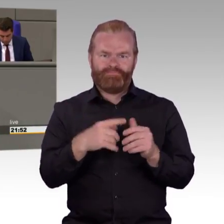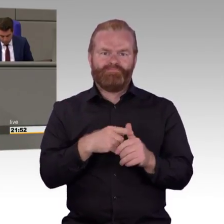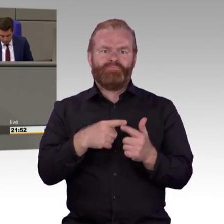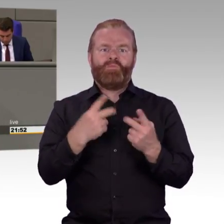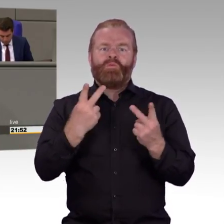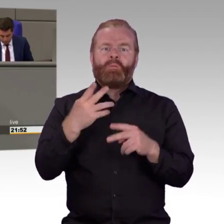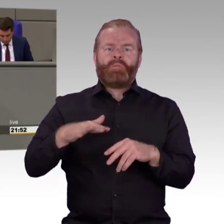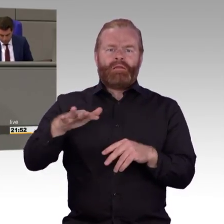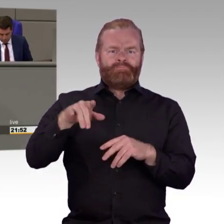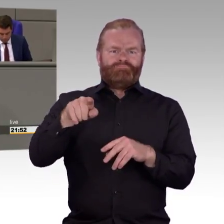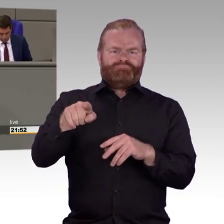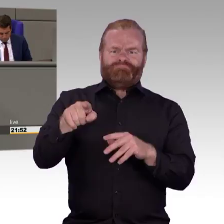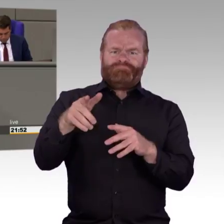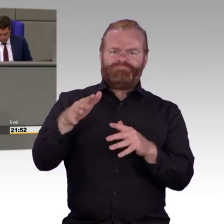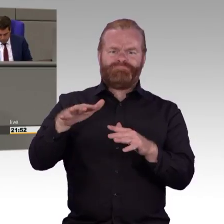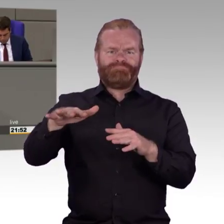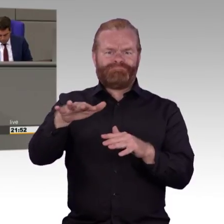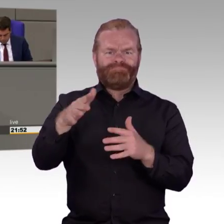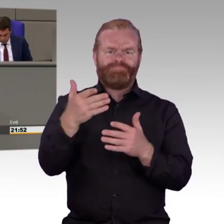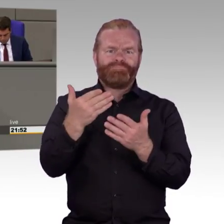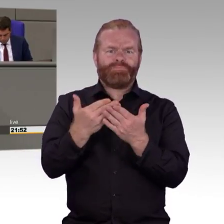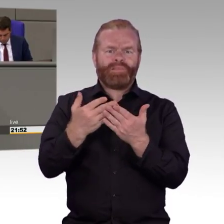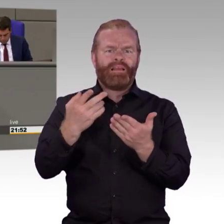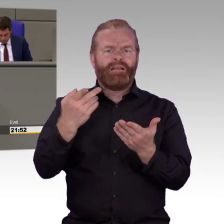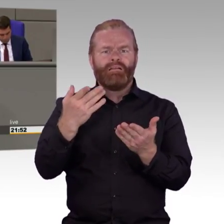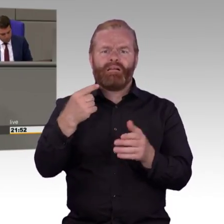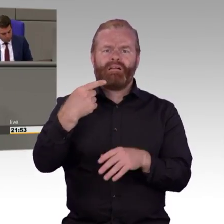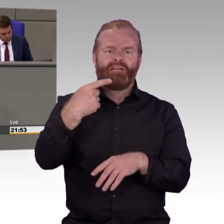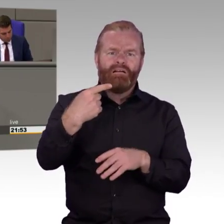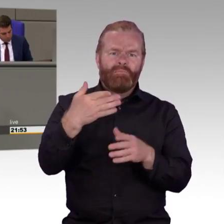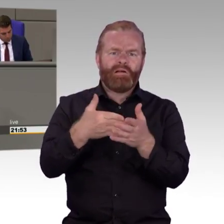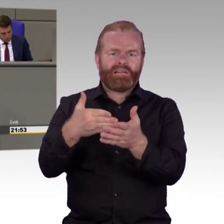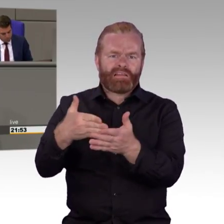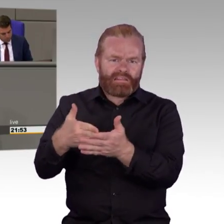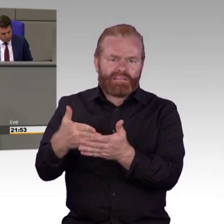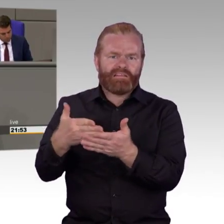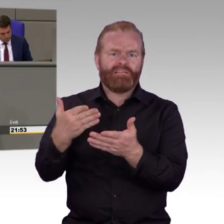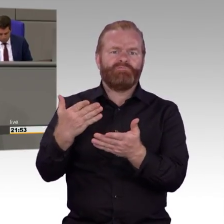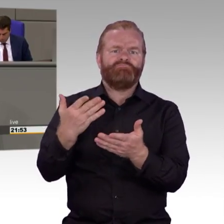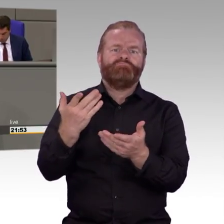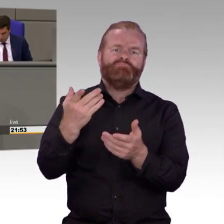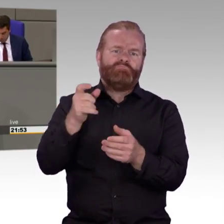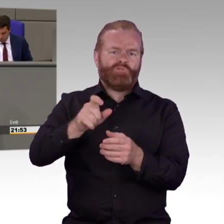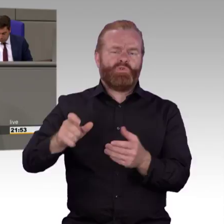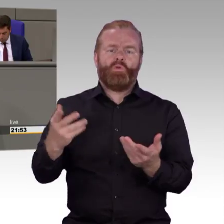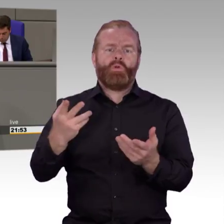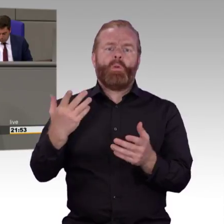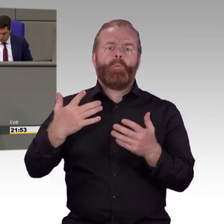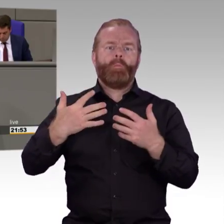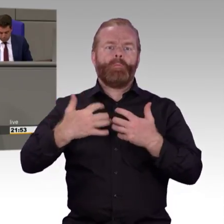von heute und morgen. Und die Regierung, Herr Dr. Wartke hat an dieser Stelle bei Menschen mit Behinderungen viel